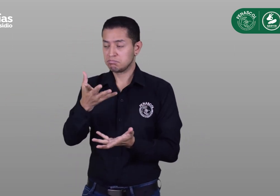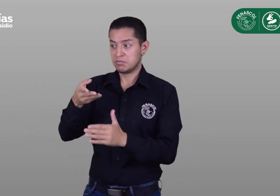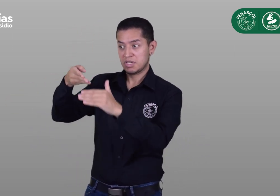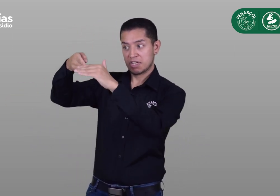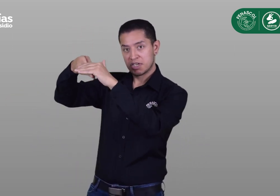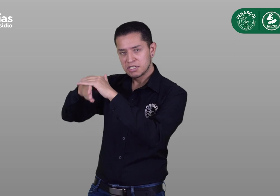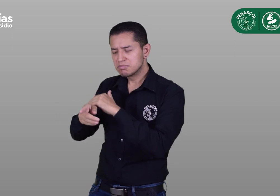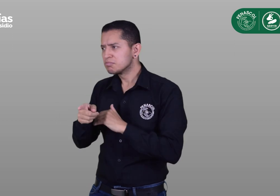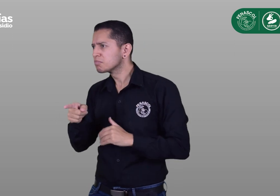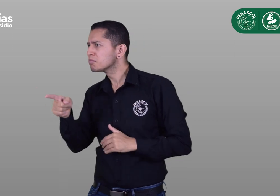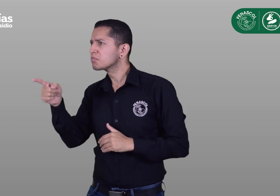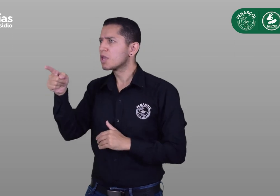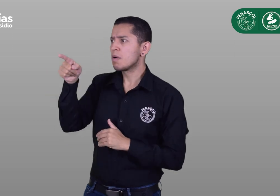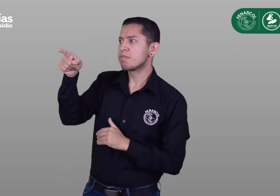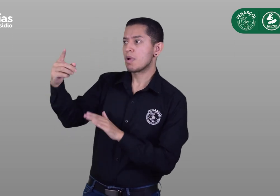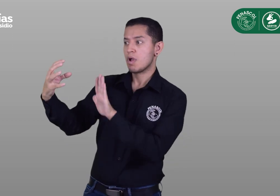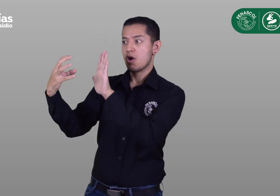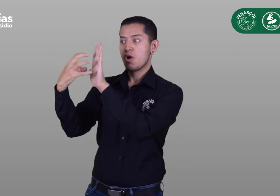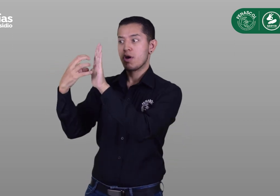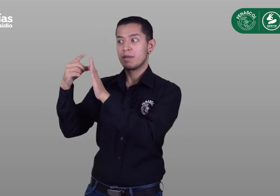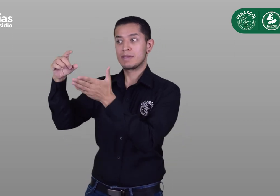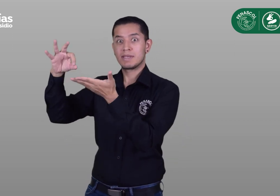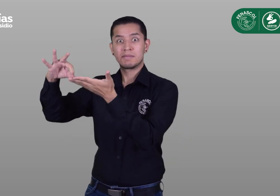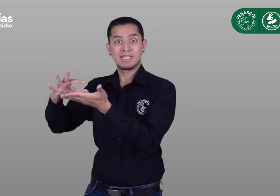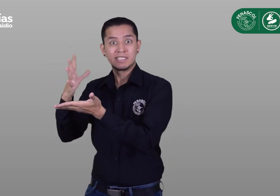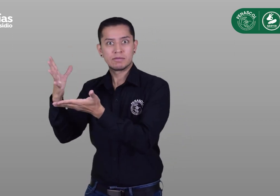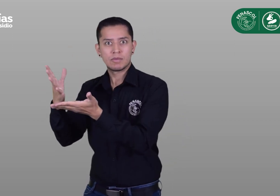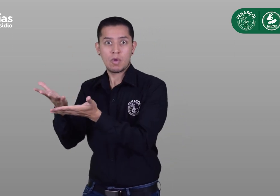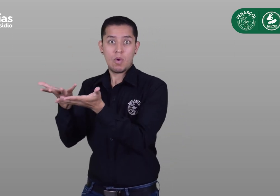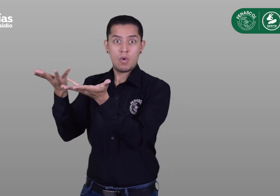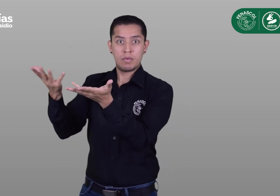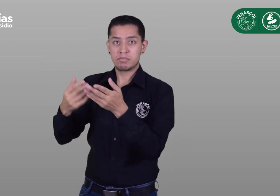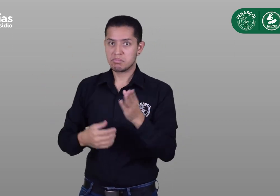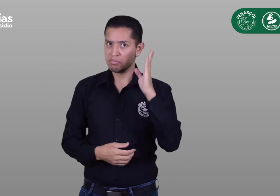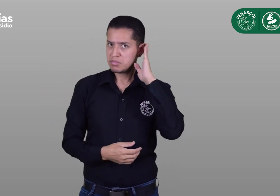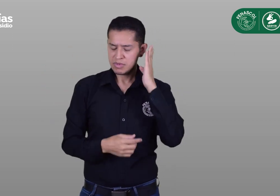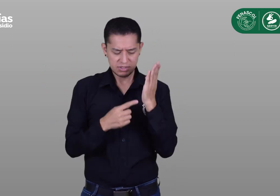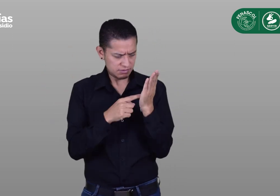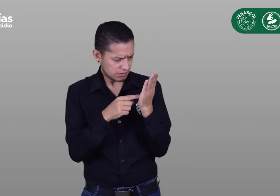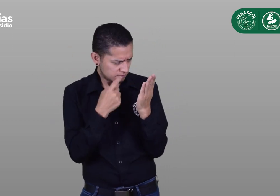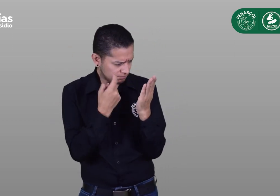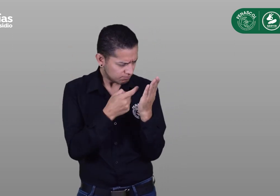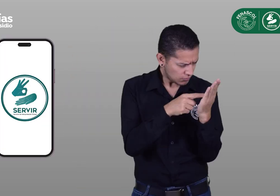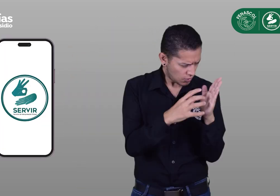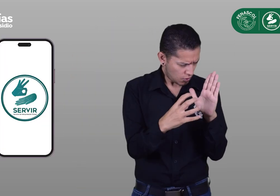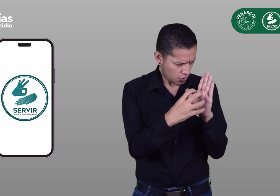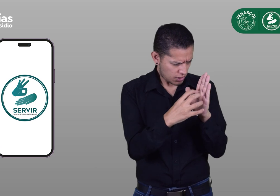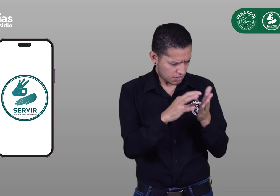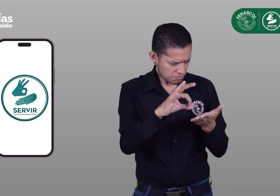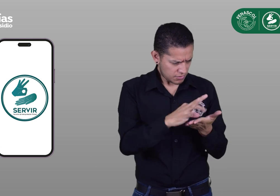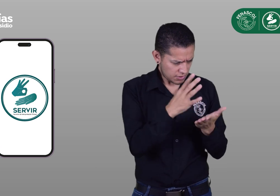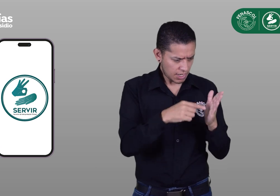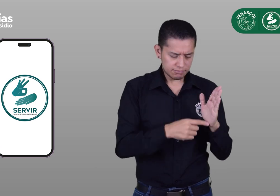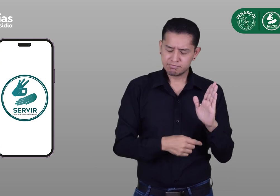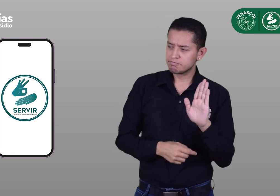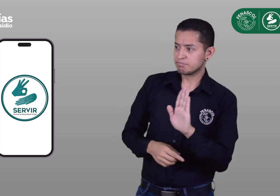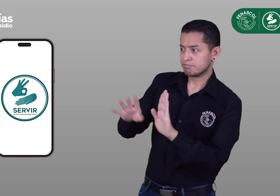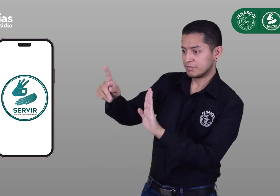Tan pronto ingresen al lugar, busquen el logo de Servir. También pueden encontrarlo en su celular. Lo muestran a la